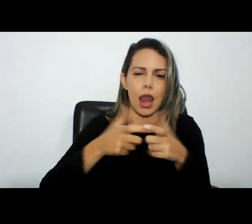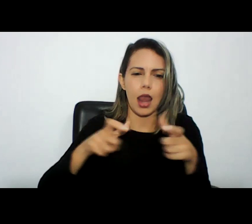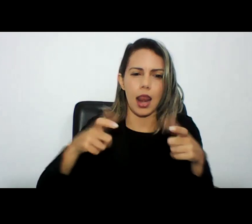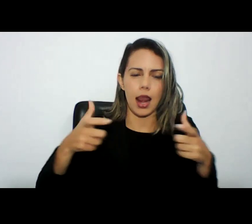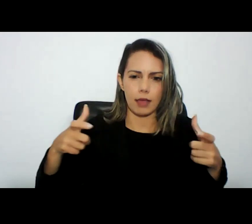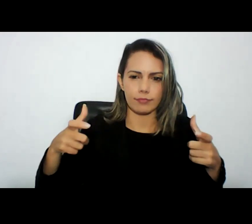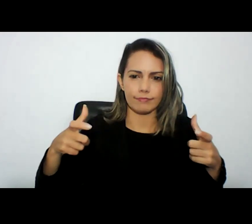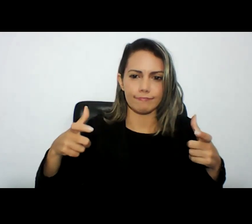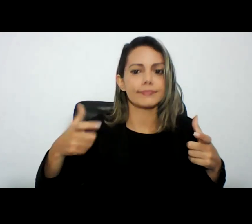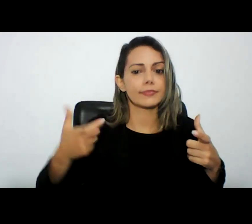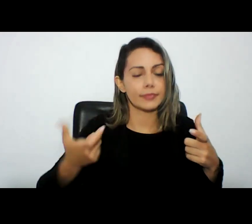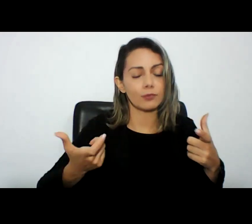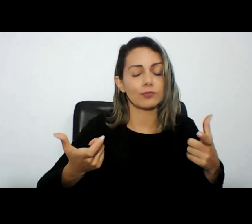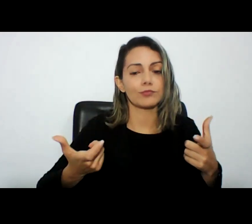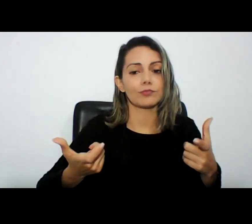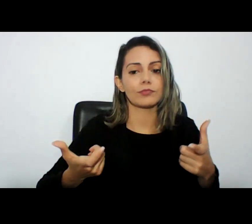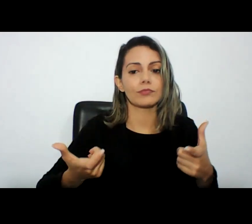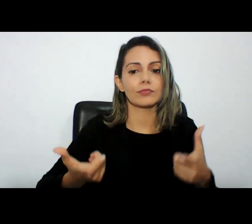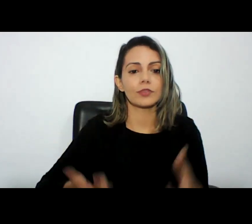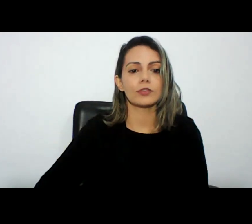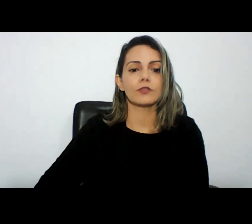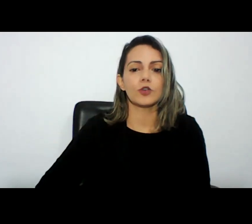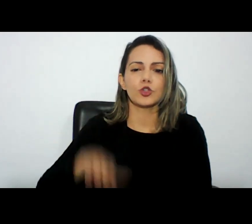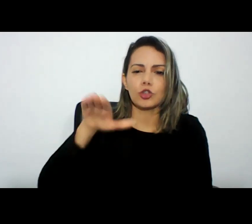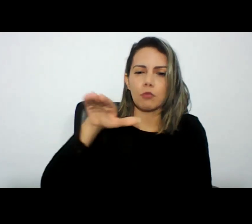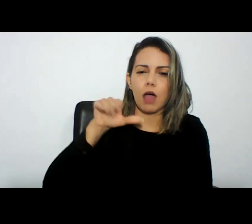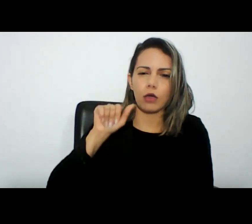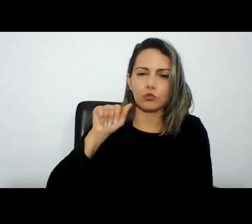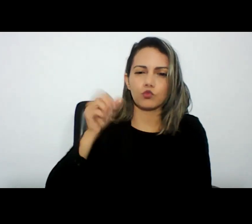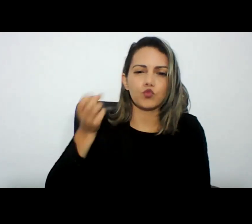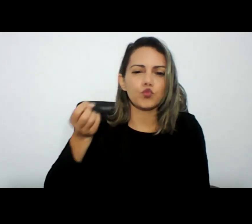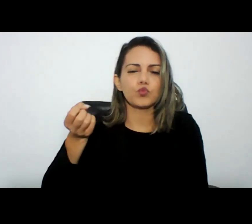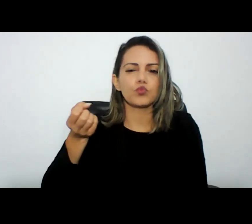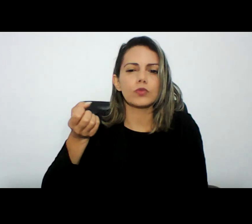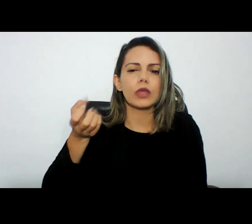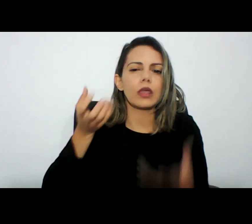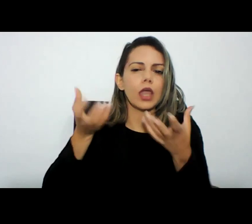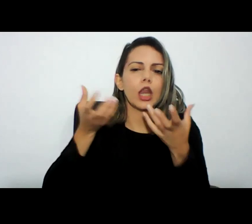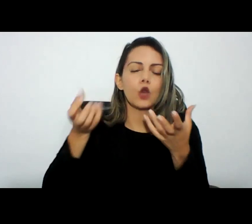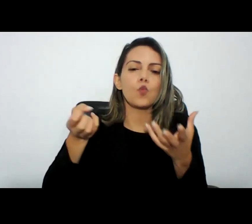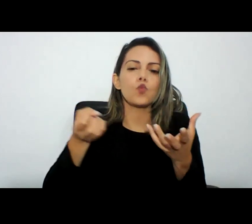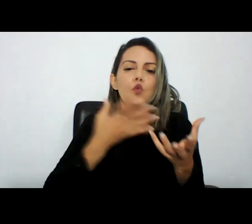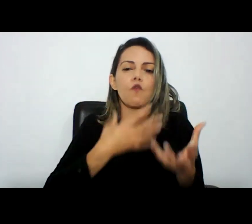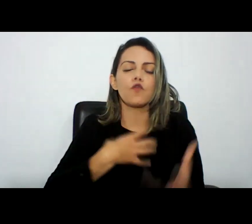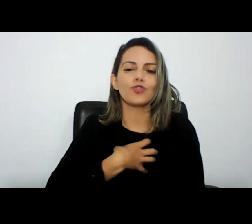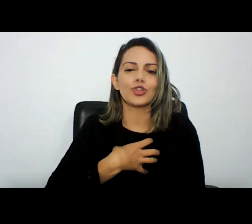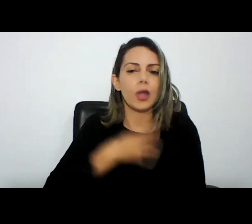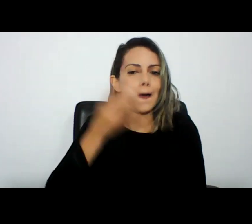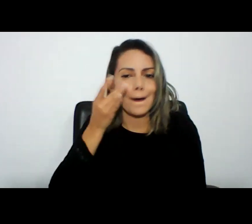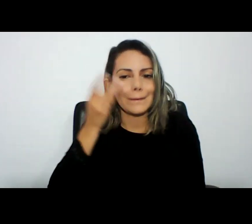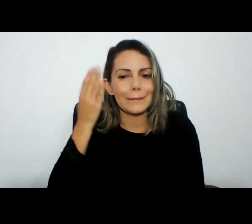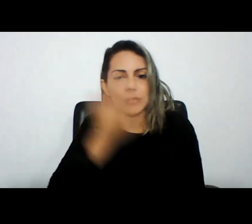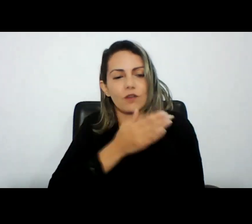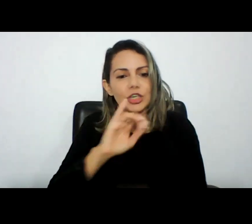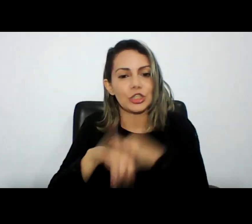chamado ele foi convocado para apresentar novos meios de obtenção de prova digital para evitar